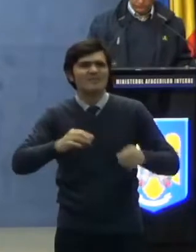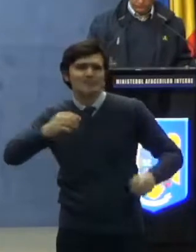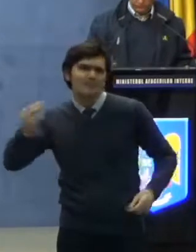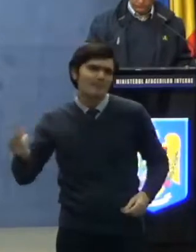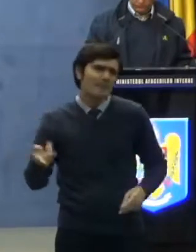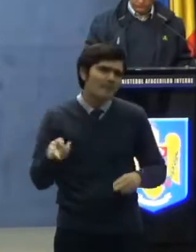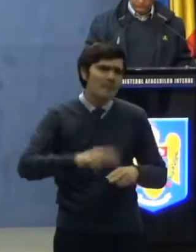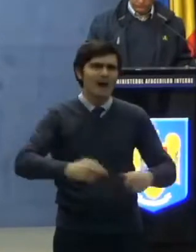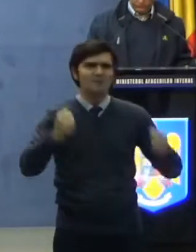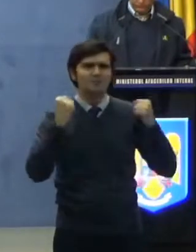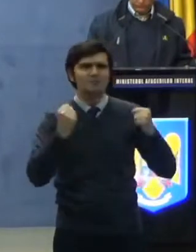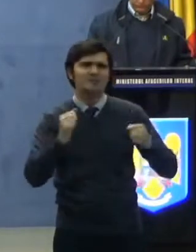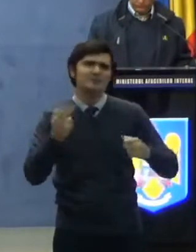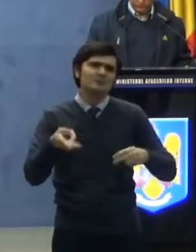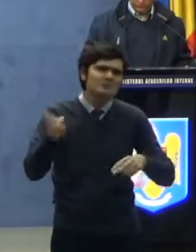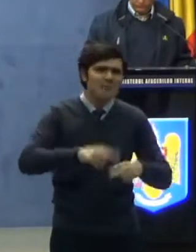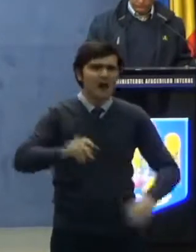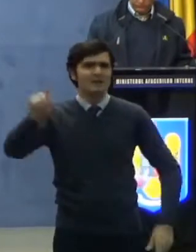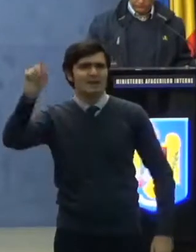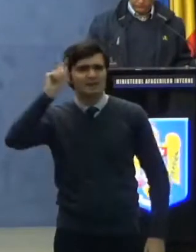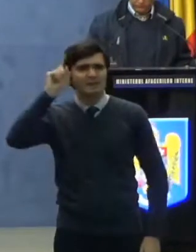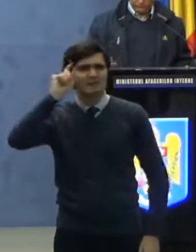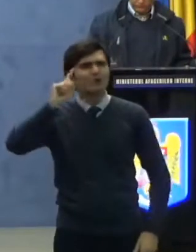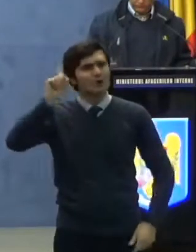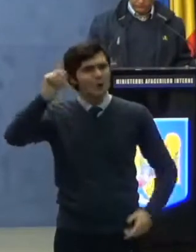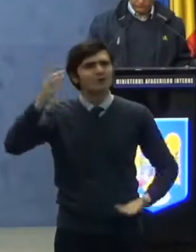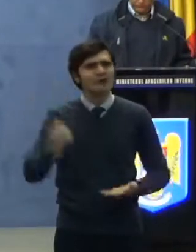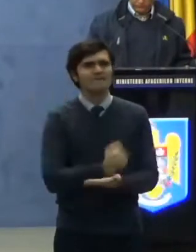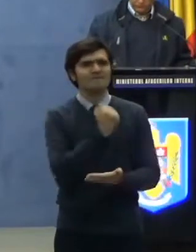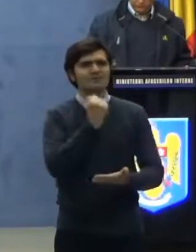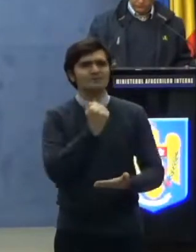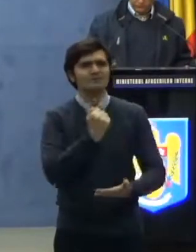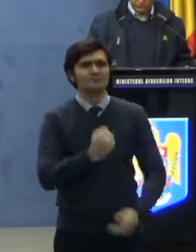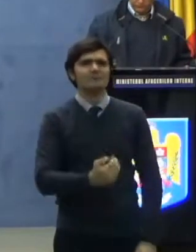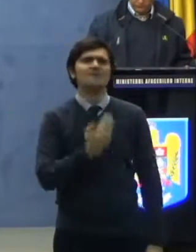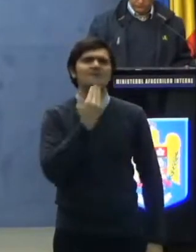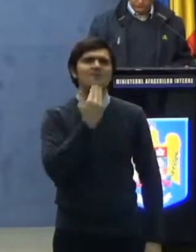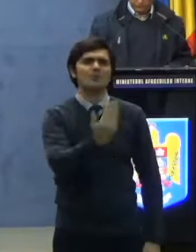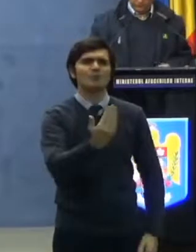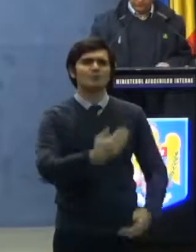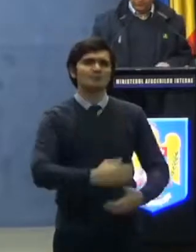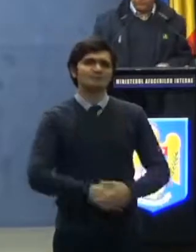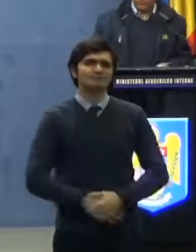și mai încrezători că vom învinge. Vă mulțumim!